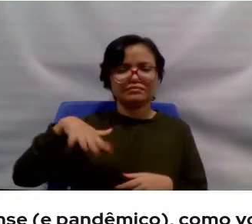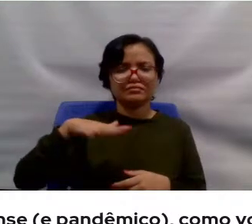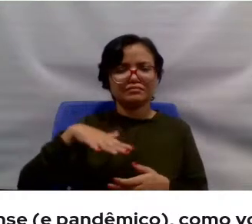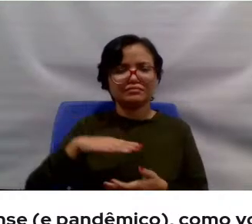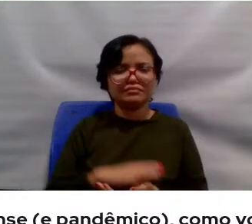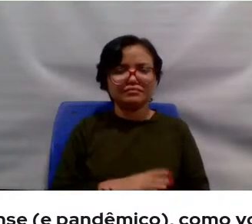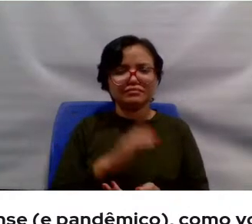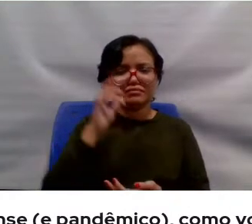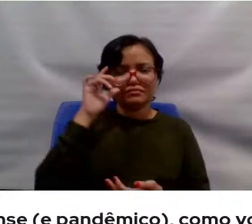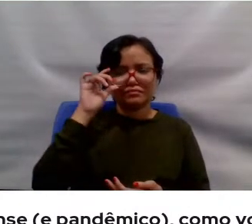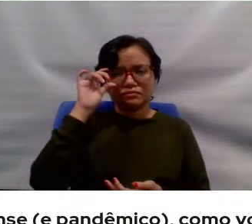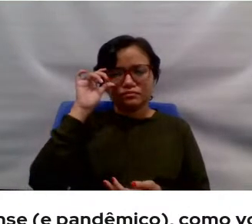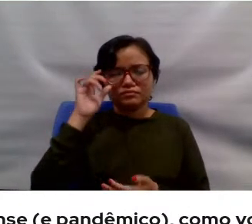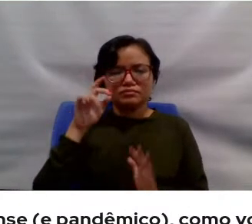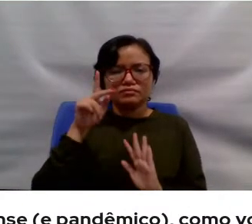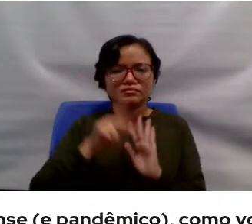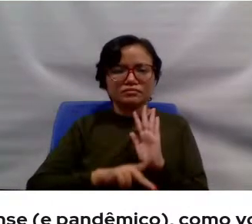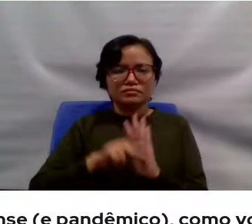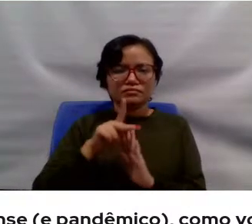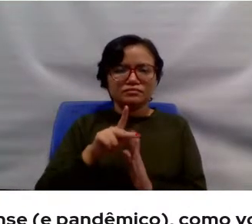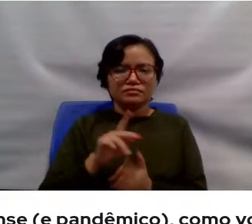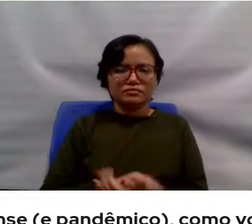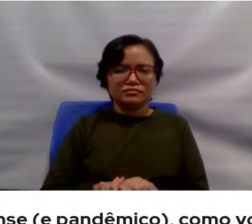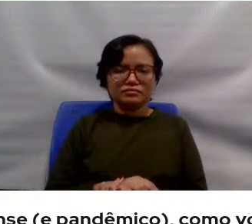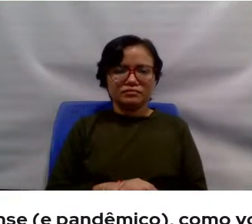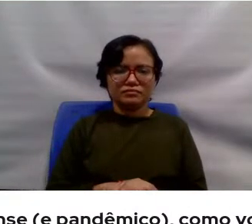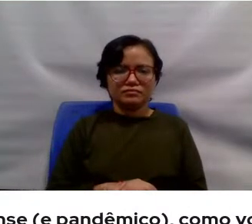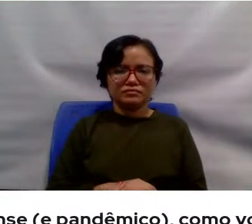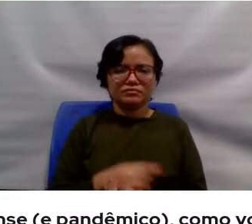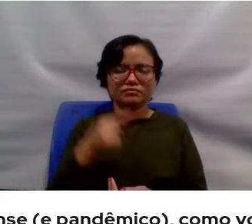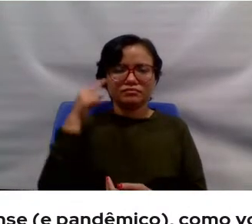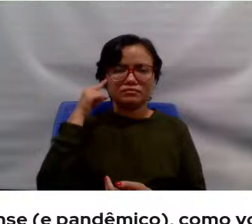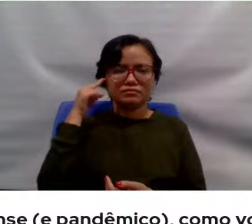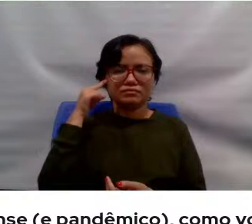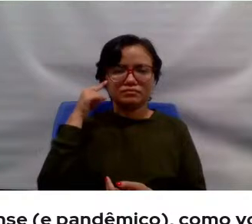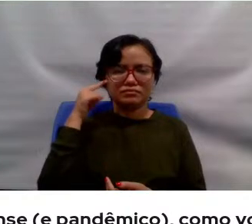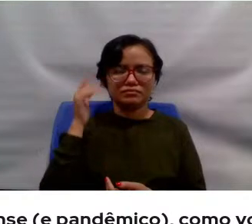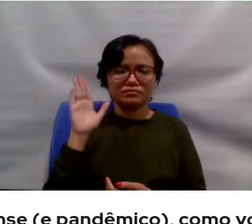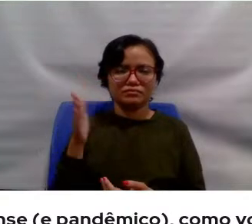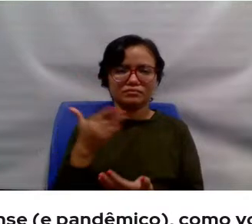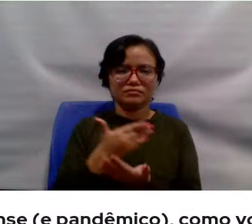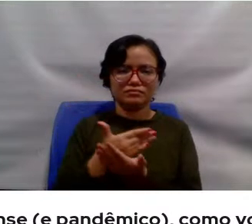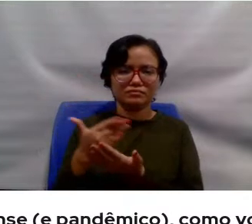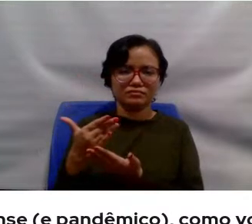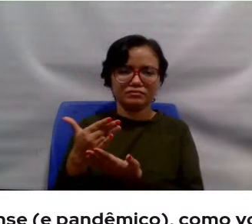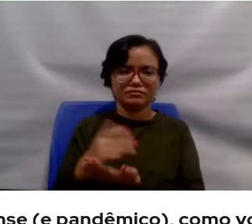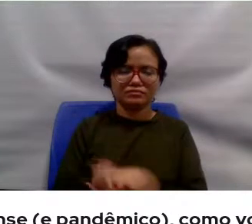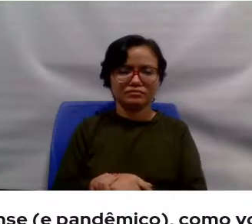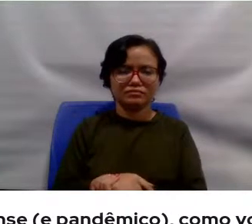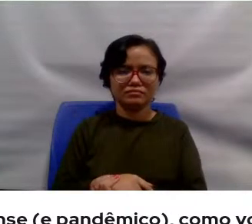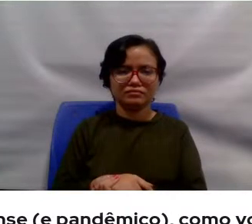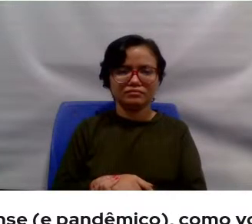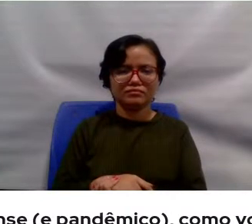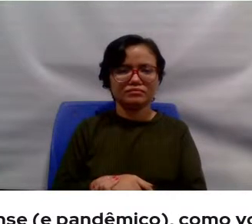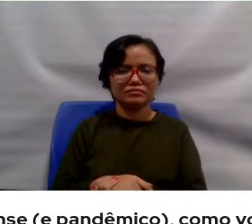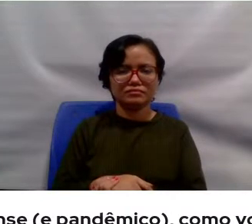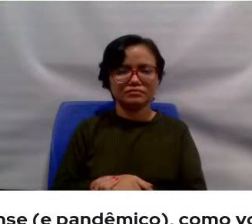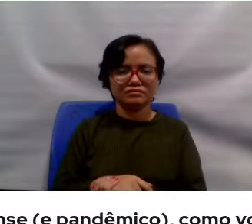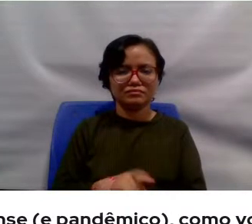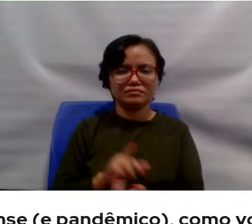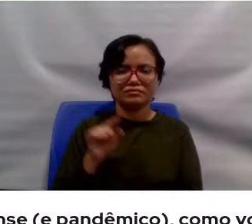É um programa, então, que se pensa já desde o início como uma